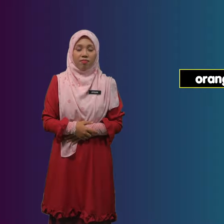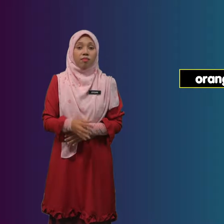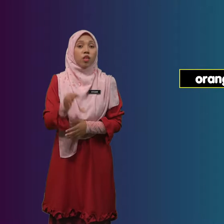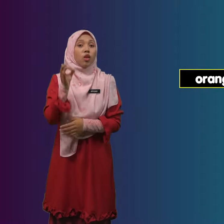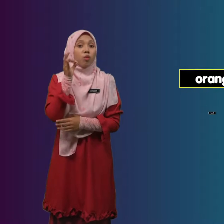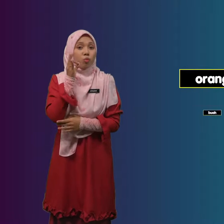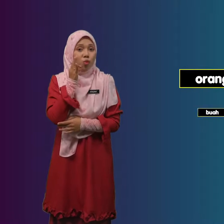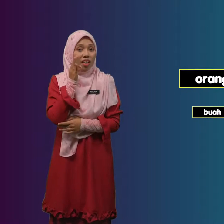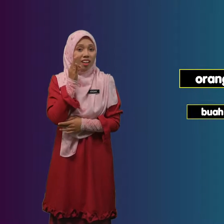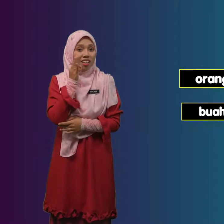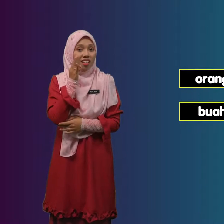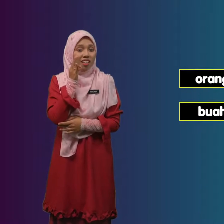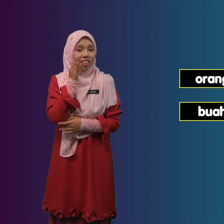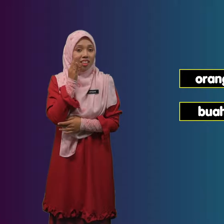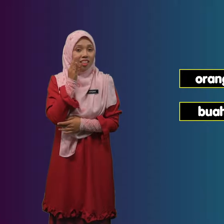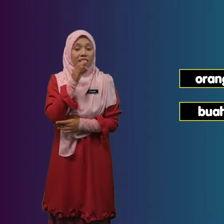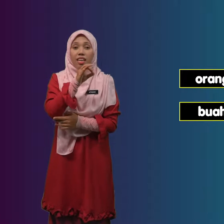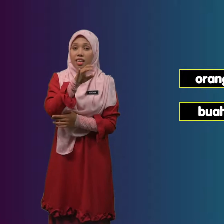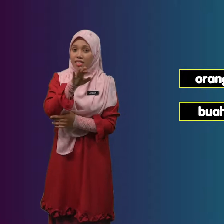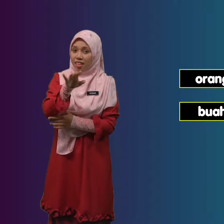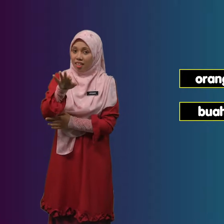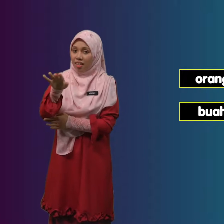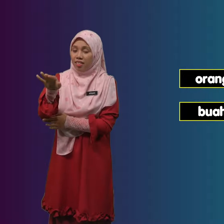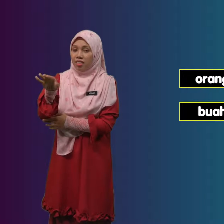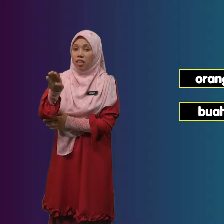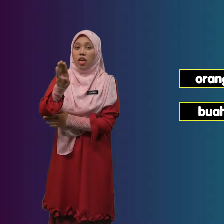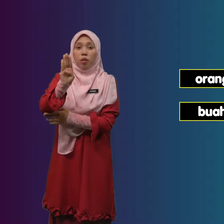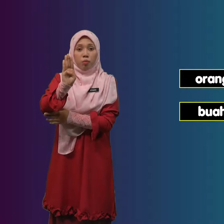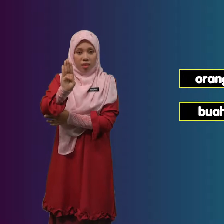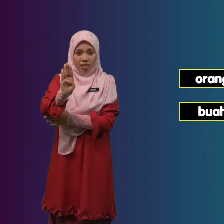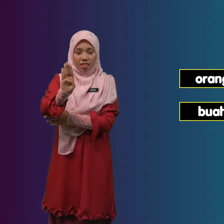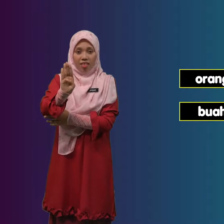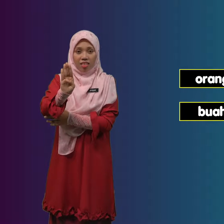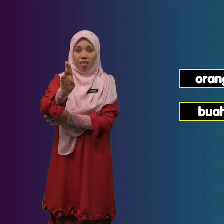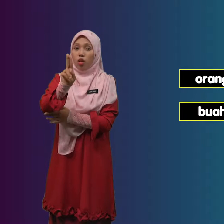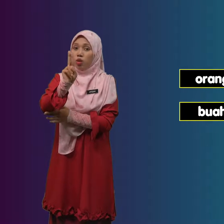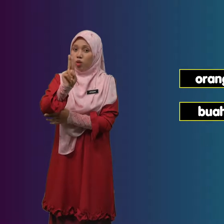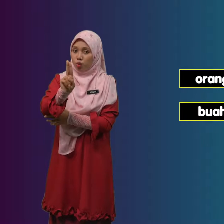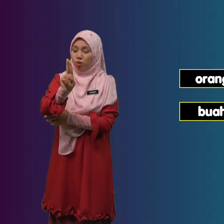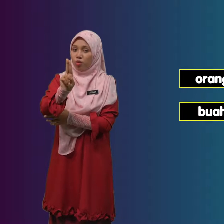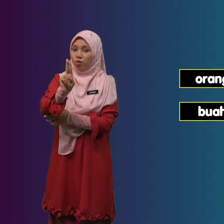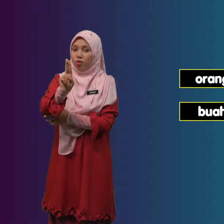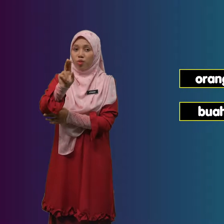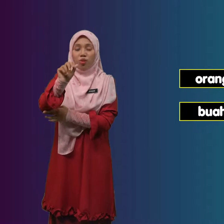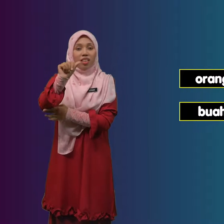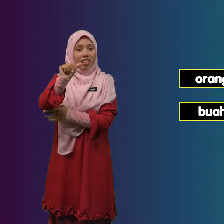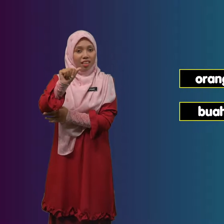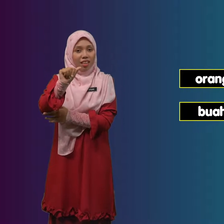Buah Buah Ejaan B U A